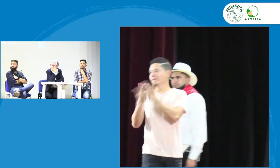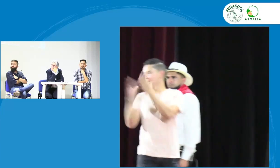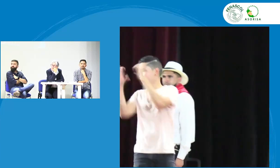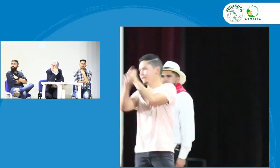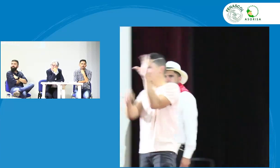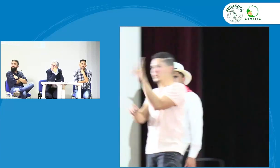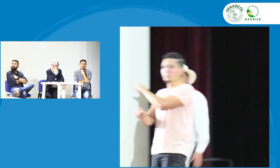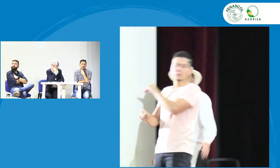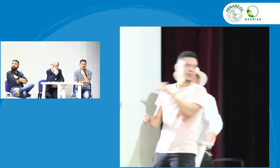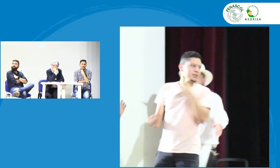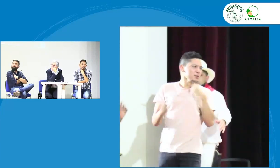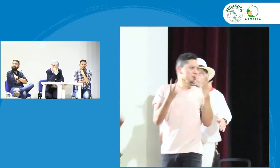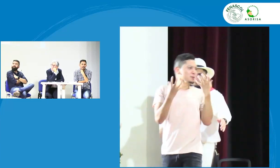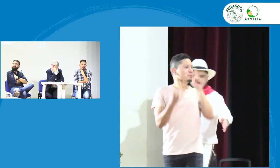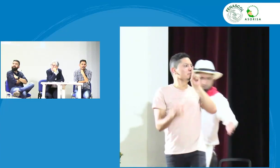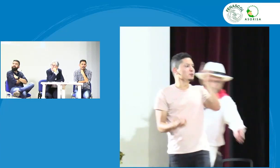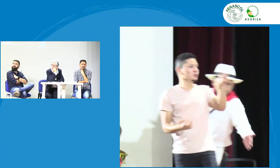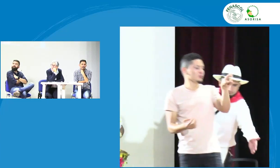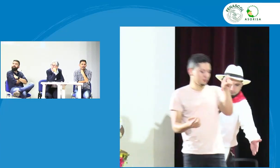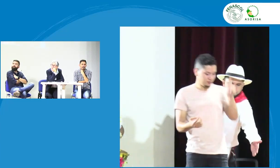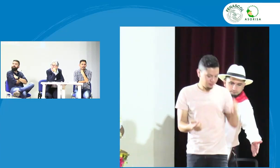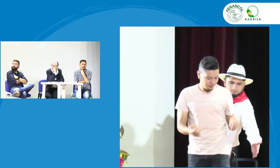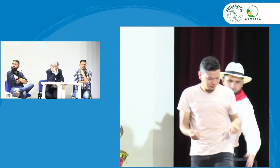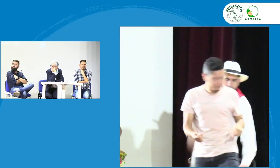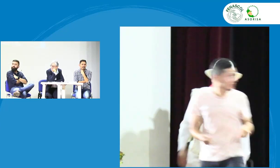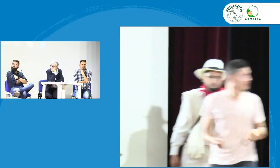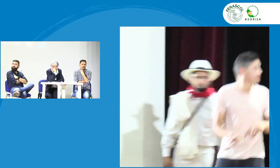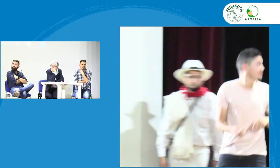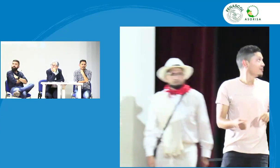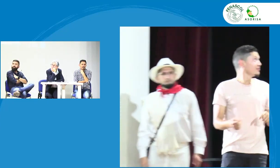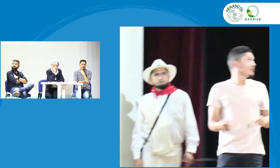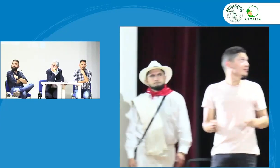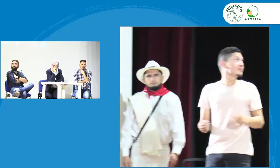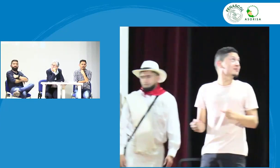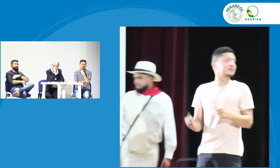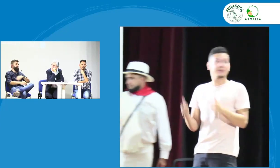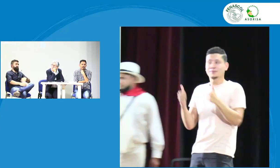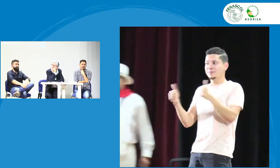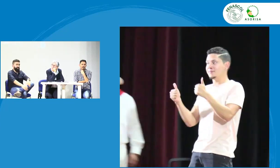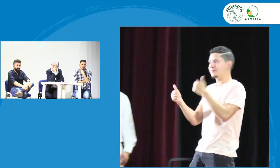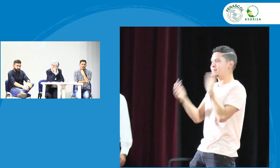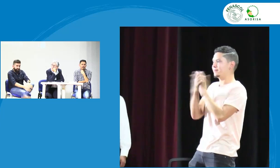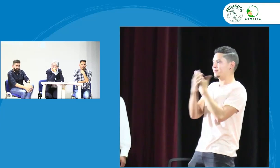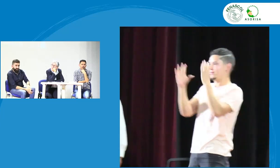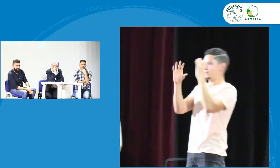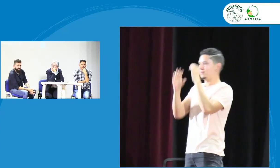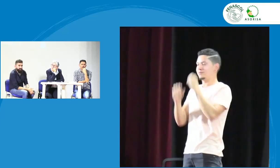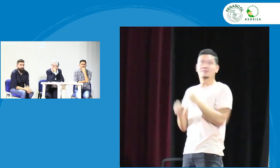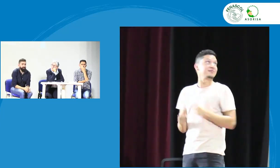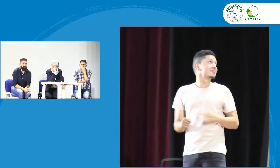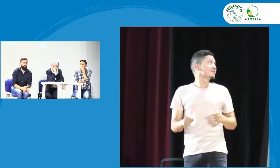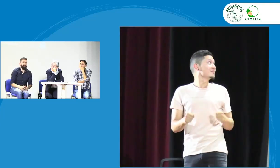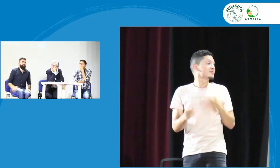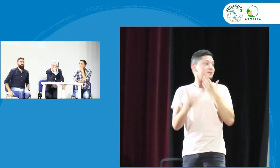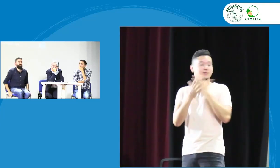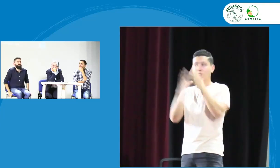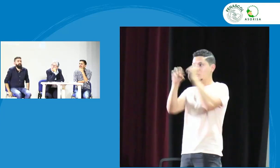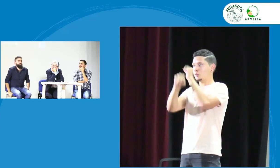buenas noches para todos quiero preguntar bien buenas noches buenas